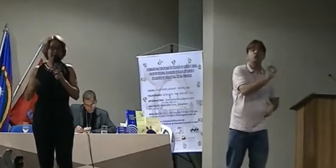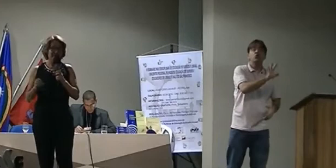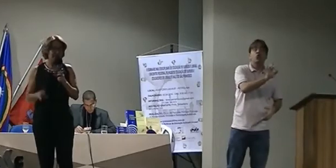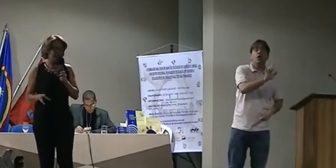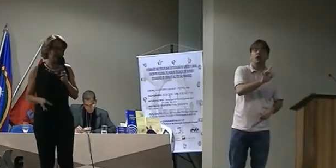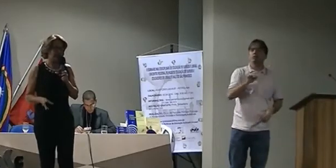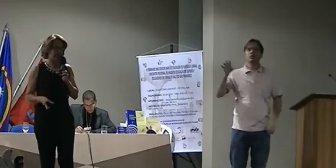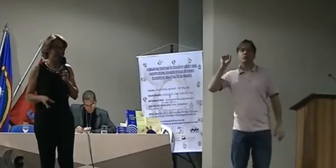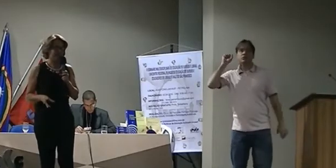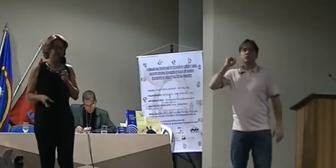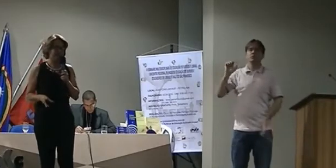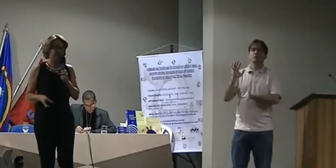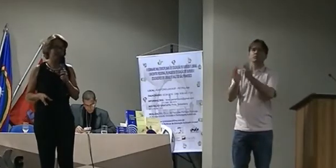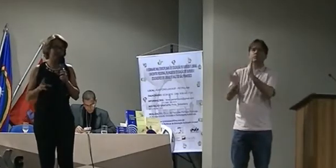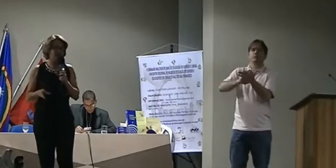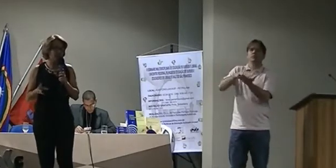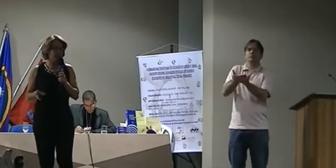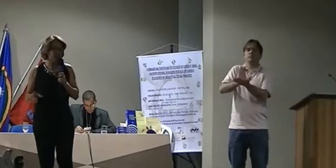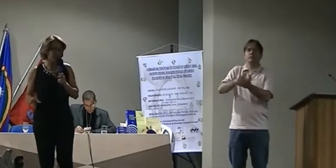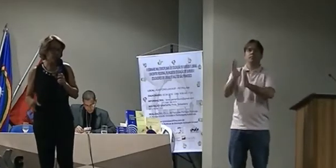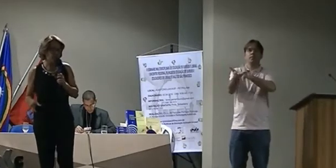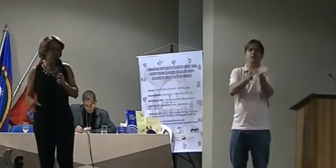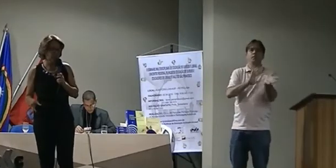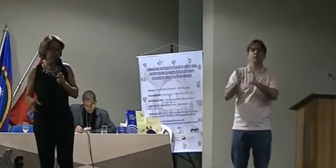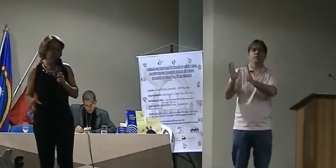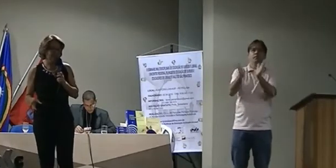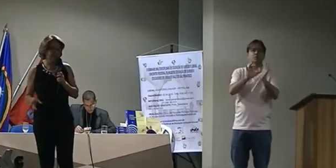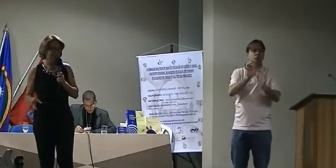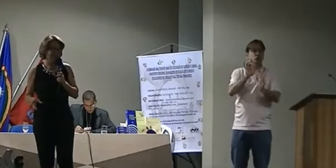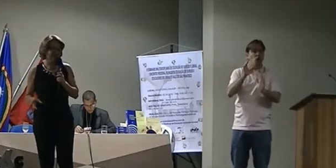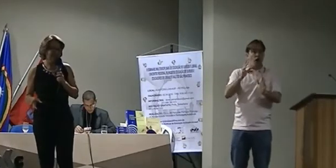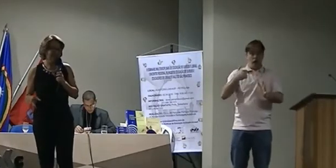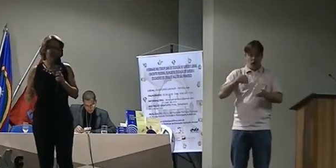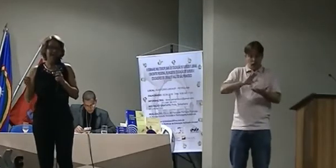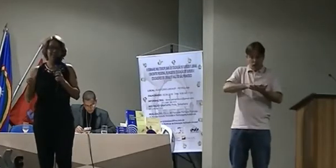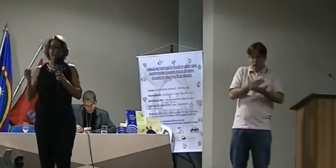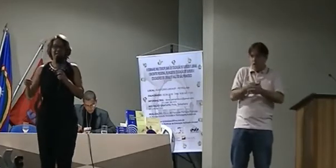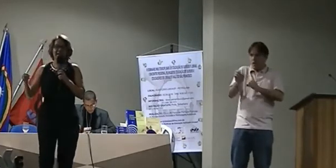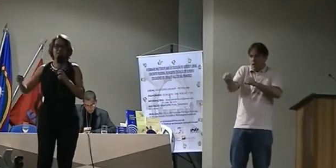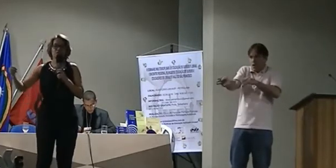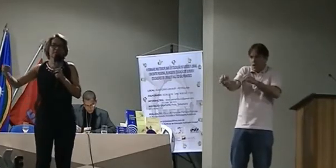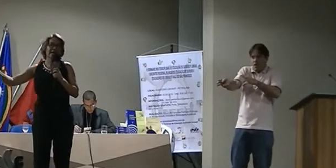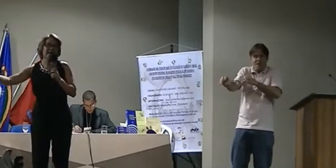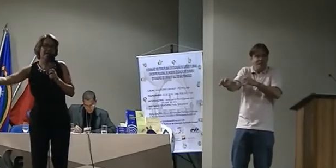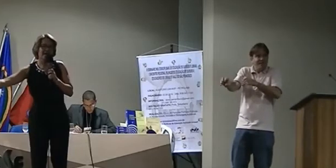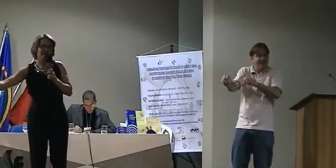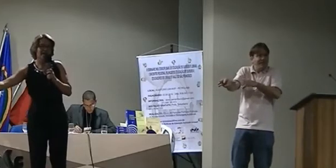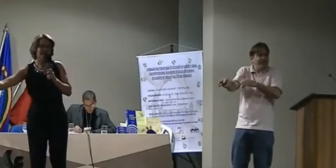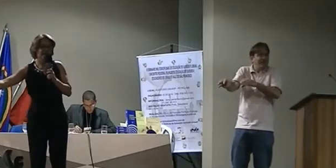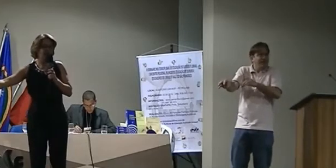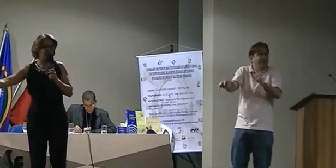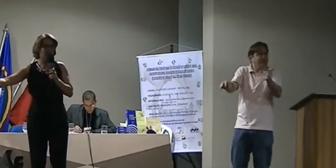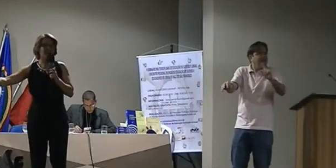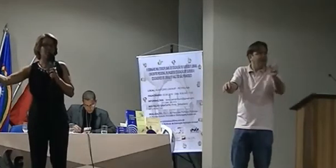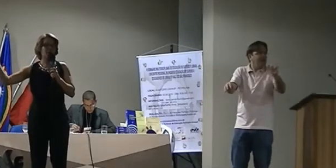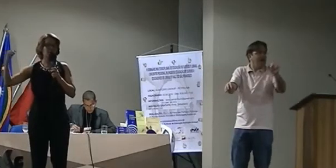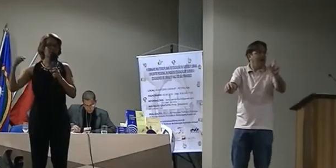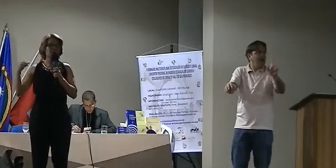é de ensinar. Ele não é professor. Ele vai lhe ajudar a ensinar para que o aluno